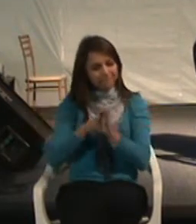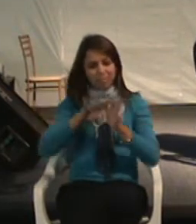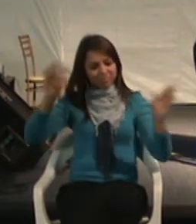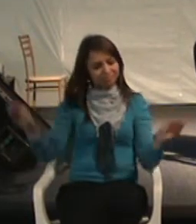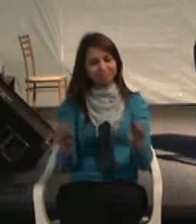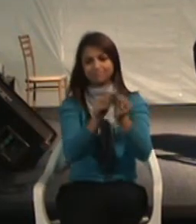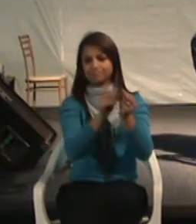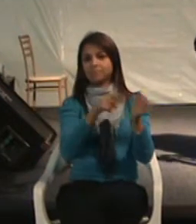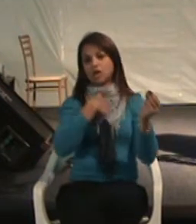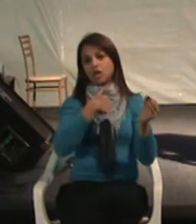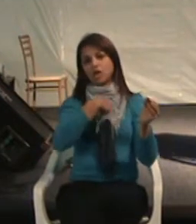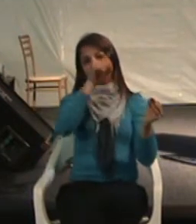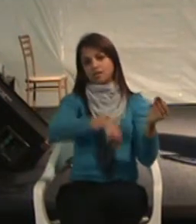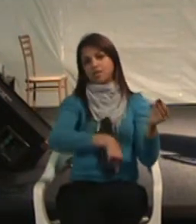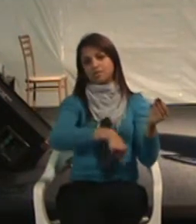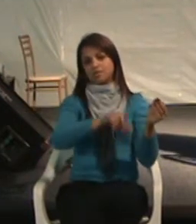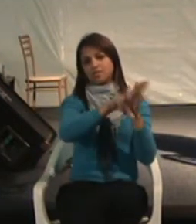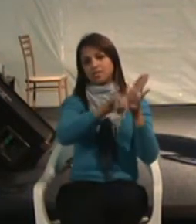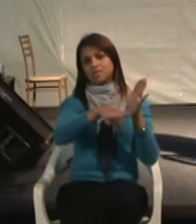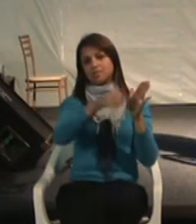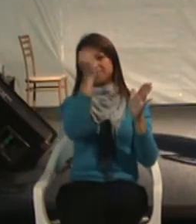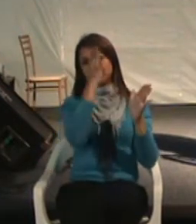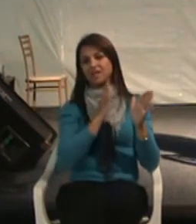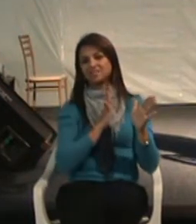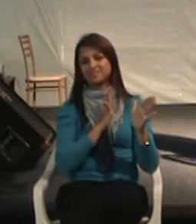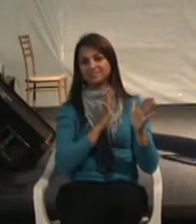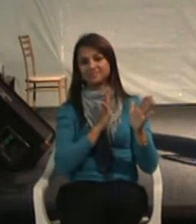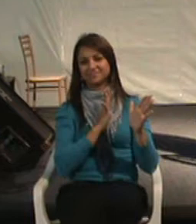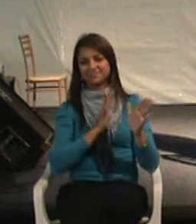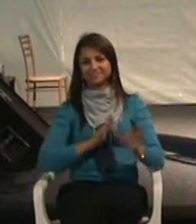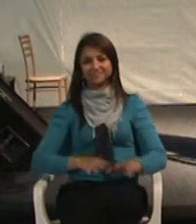nossa Constituição Brasileira. Pode mudar.